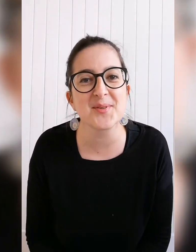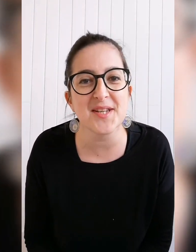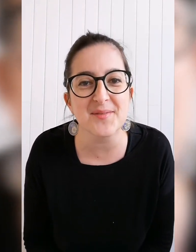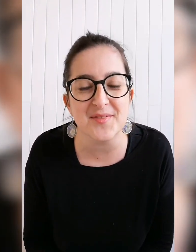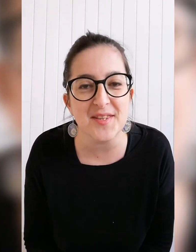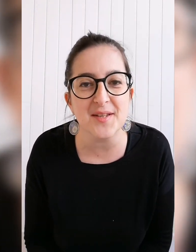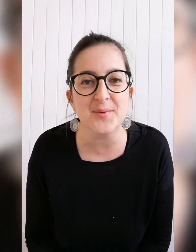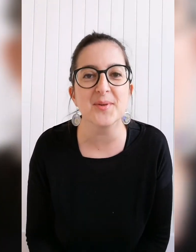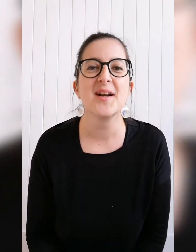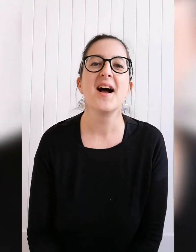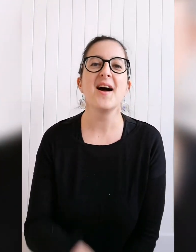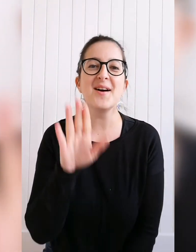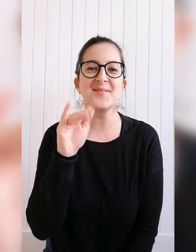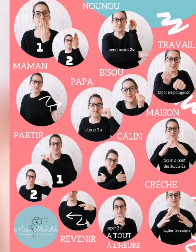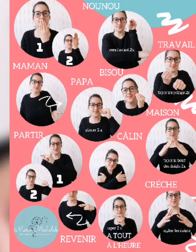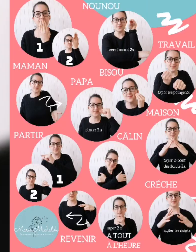prochaines vidéos au revoir